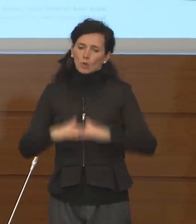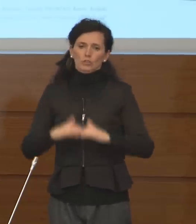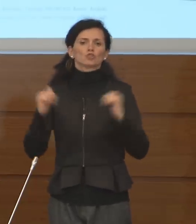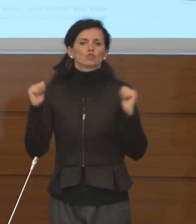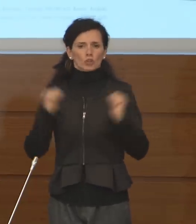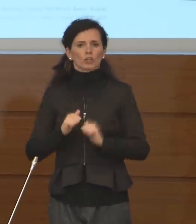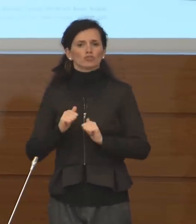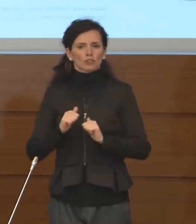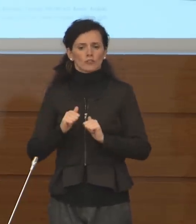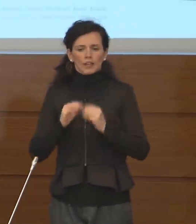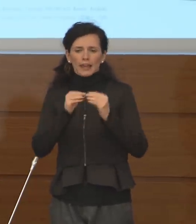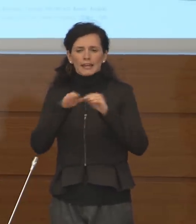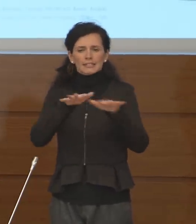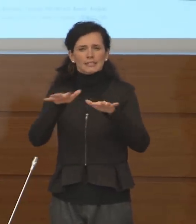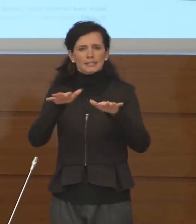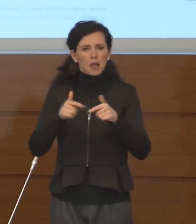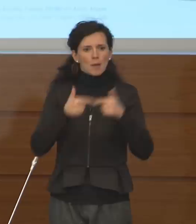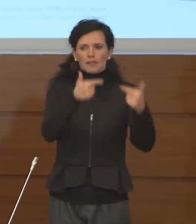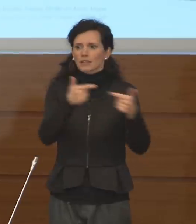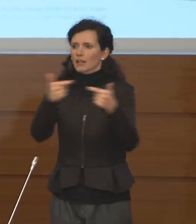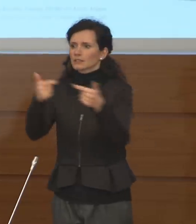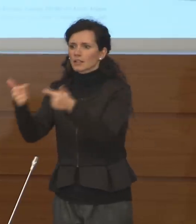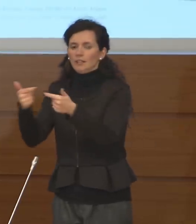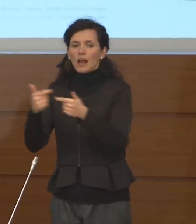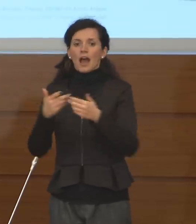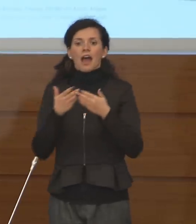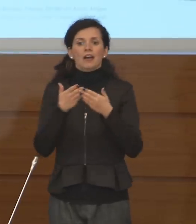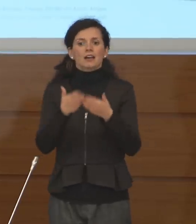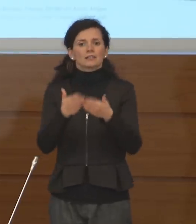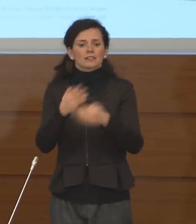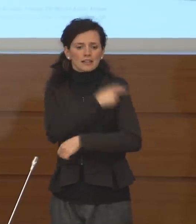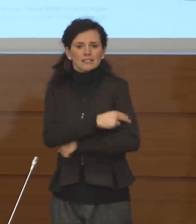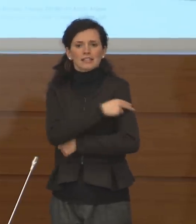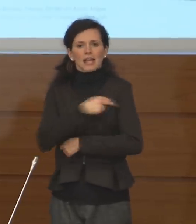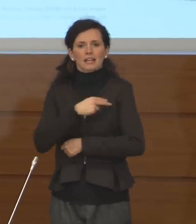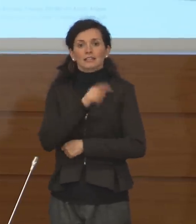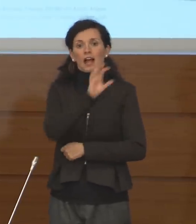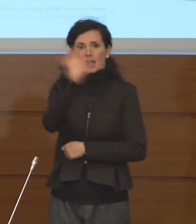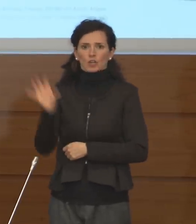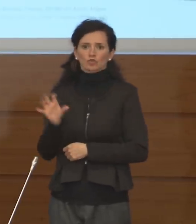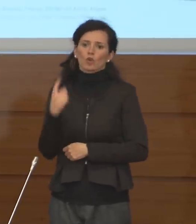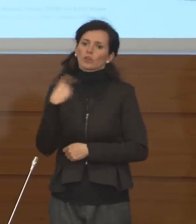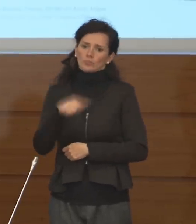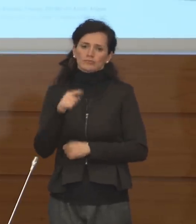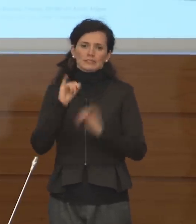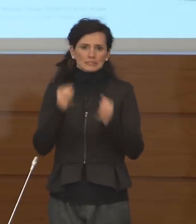è al sistema della sanità, al sistema sanitario delle regioni.